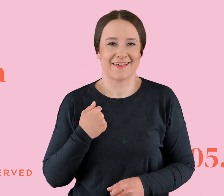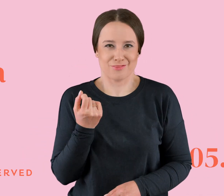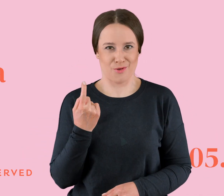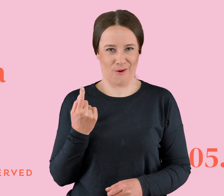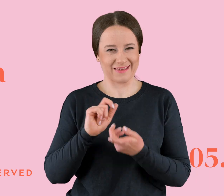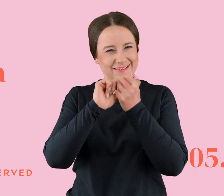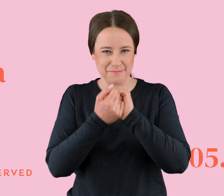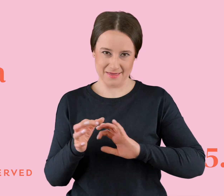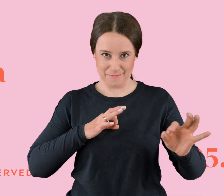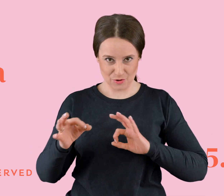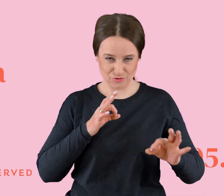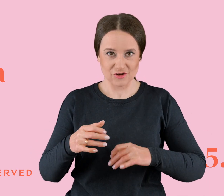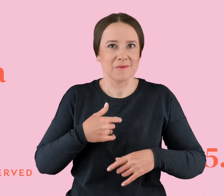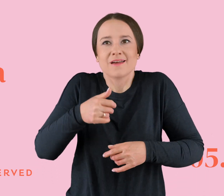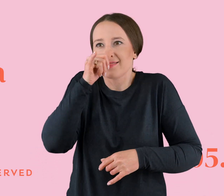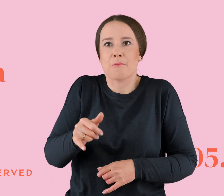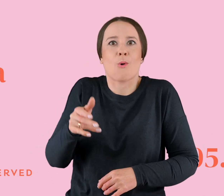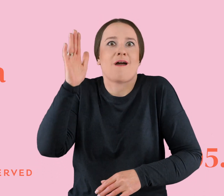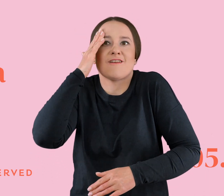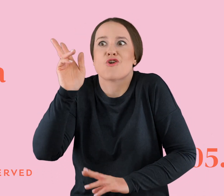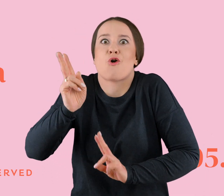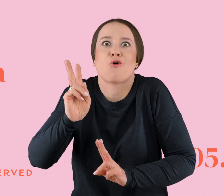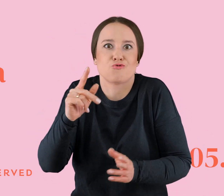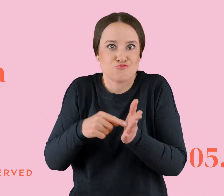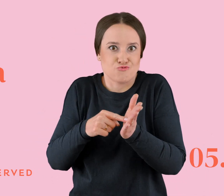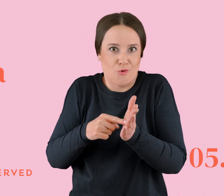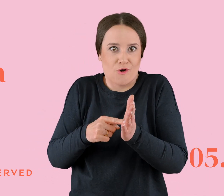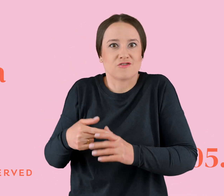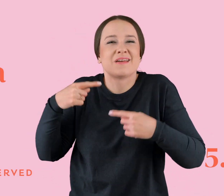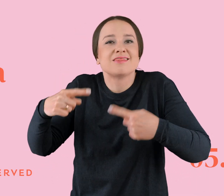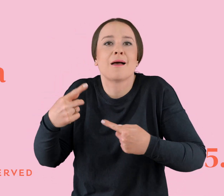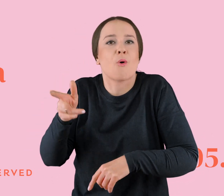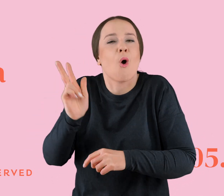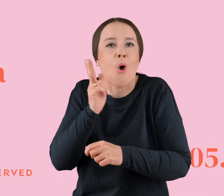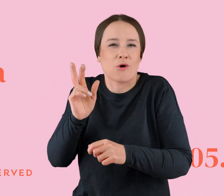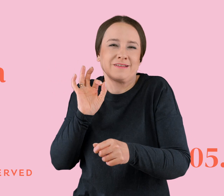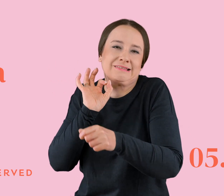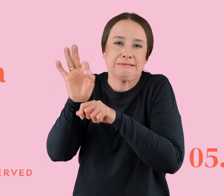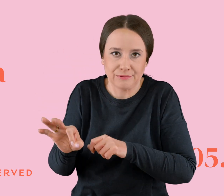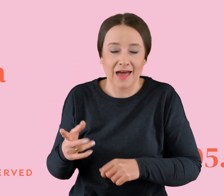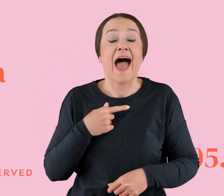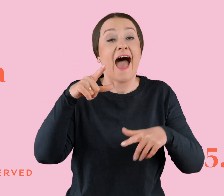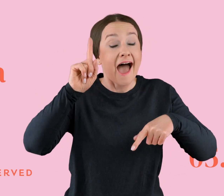żeby nie można było nikogo namierzyć, żeby nikomu nie stała się żadna krzywda. Ale może najpierw przedstawię Wam wstępną definicję toksyny.